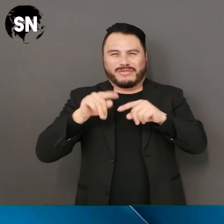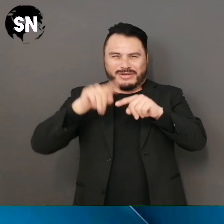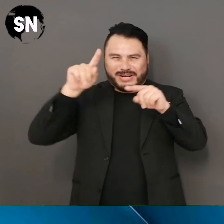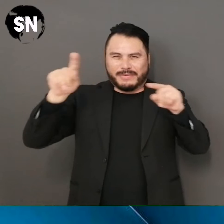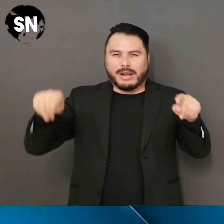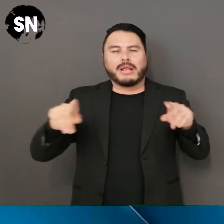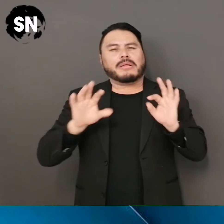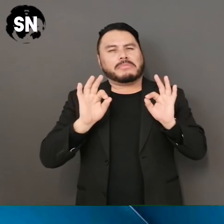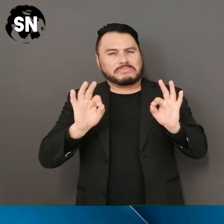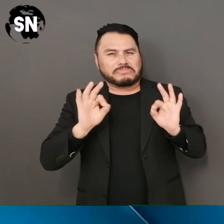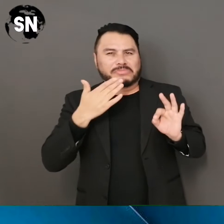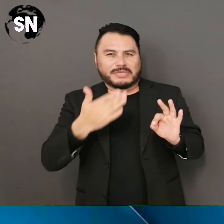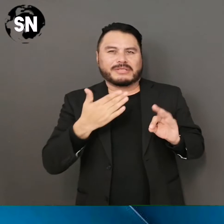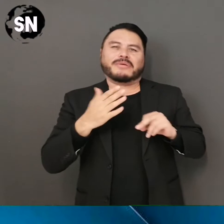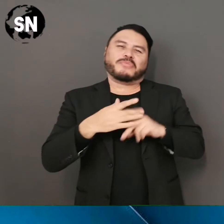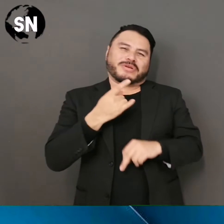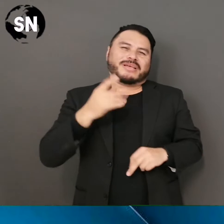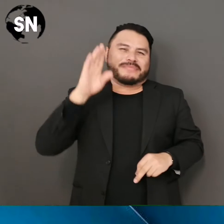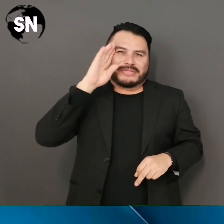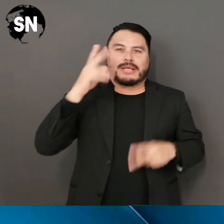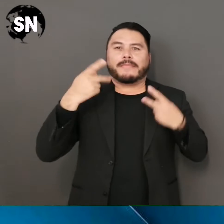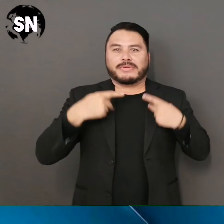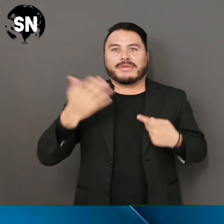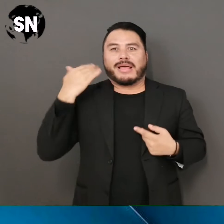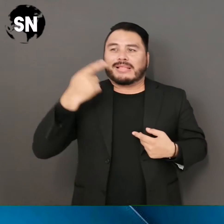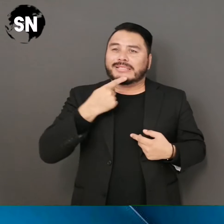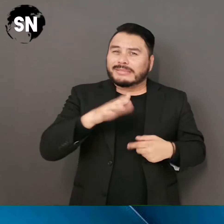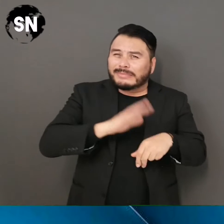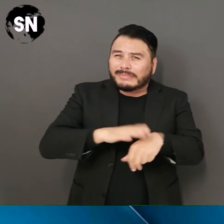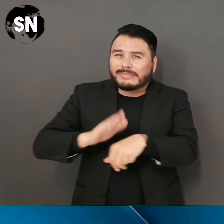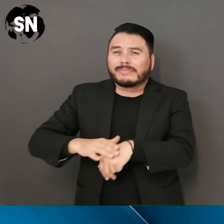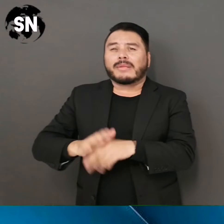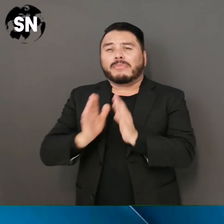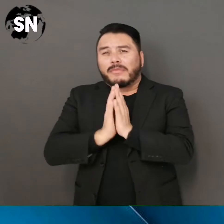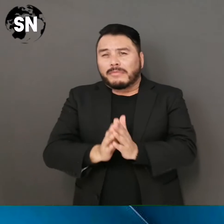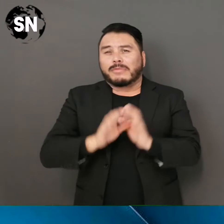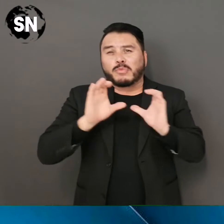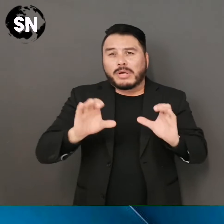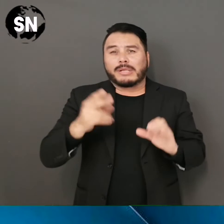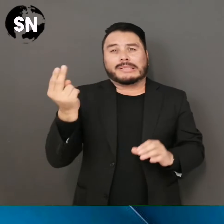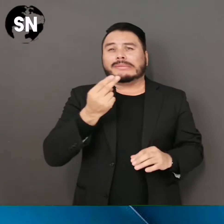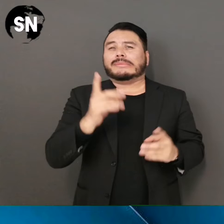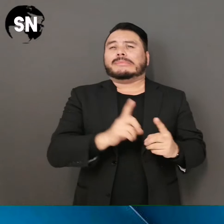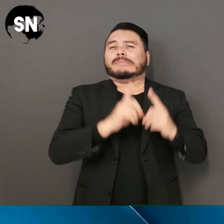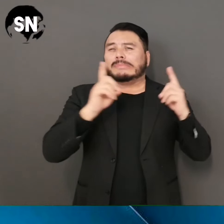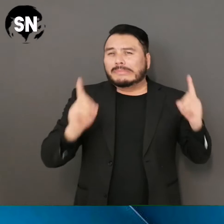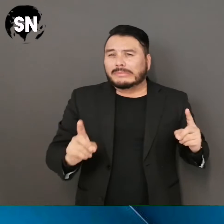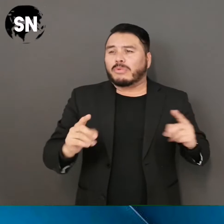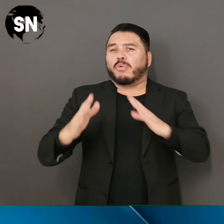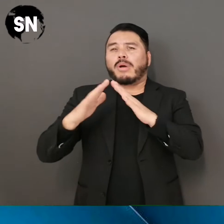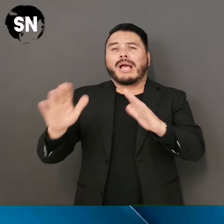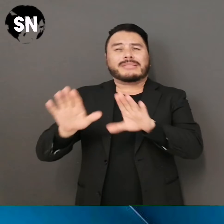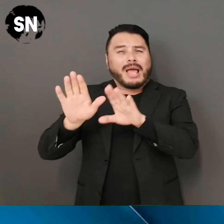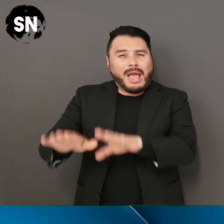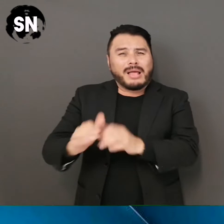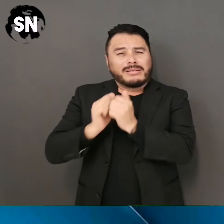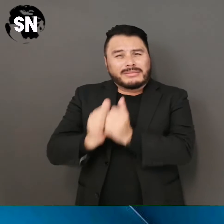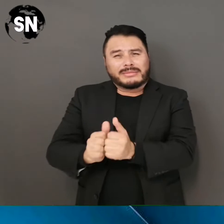lo mencionó al asegurar que las medidas adoptadas permitieron cambiar el rumbo de la epidemia y tener efectos muy positivos que han